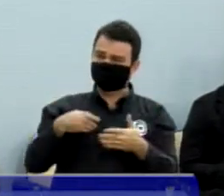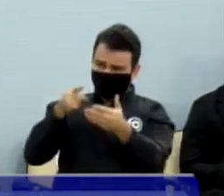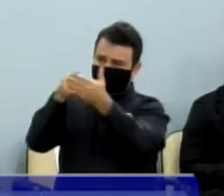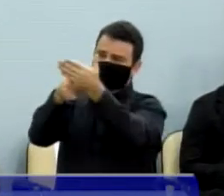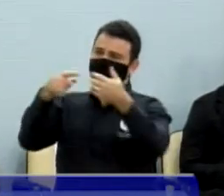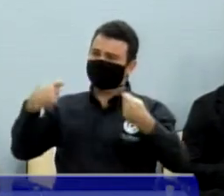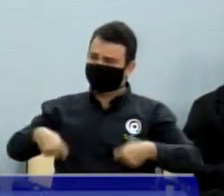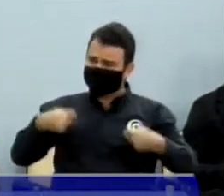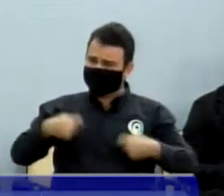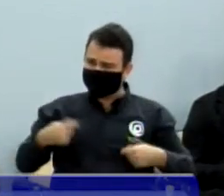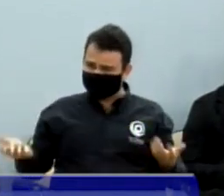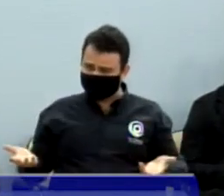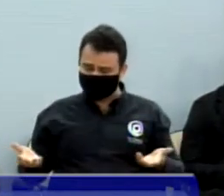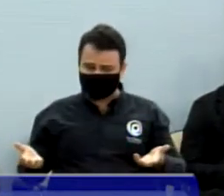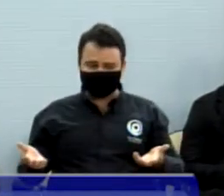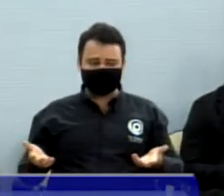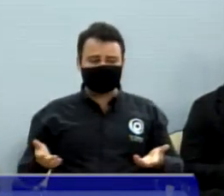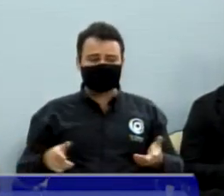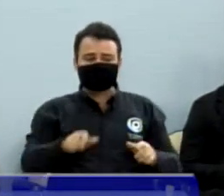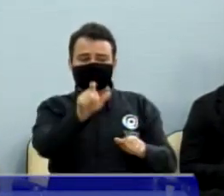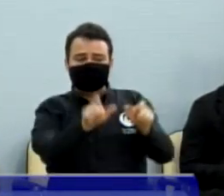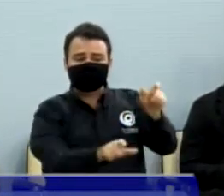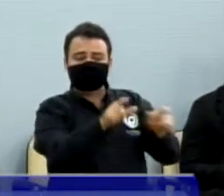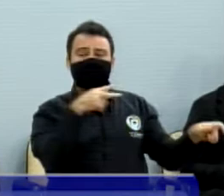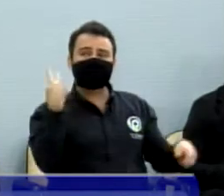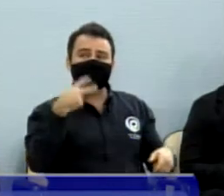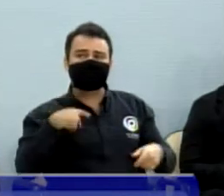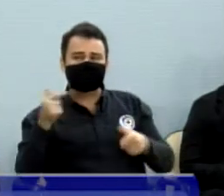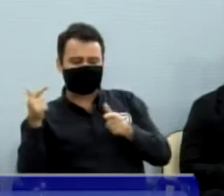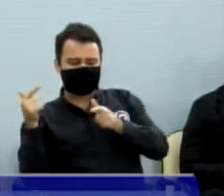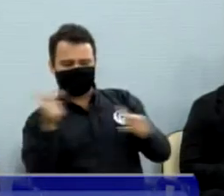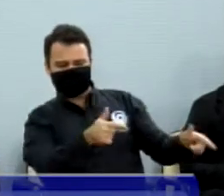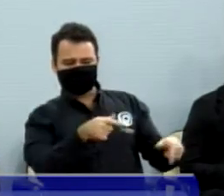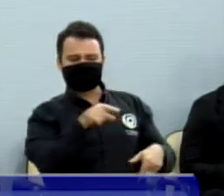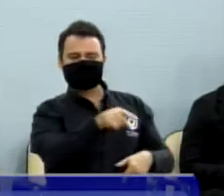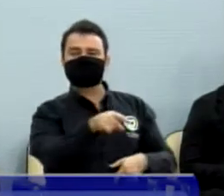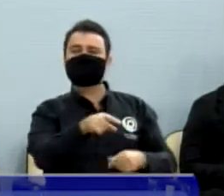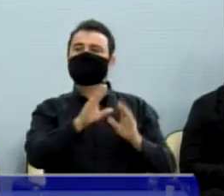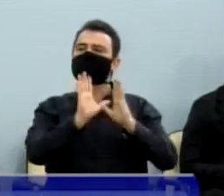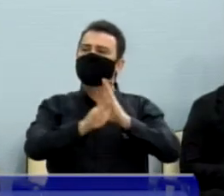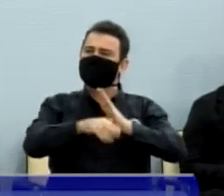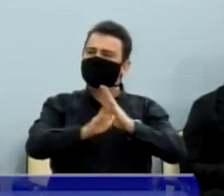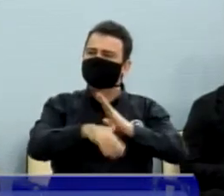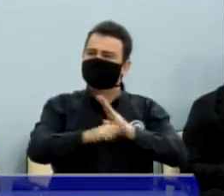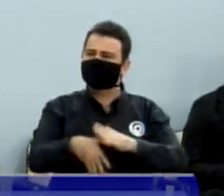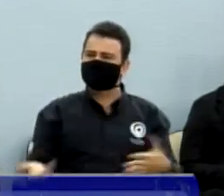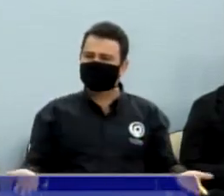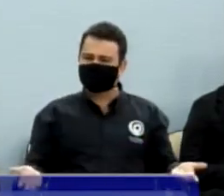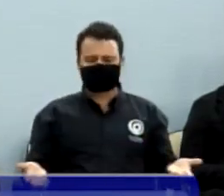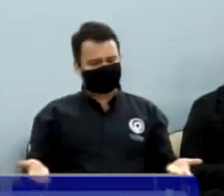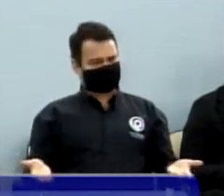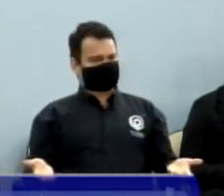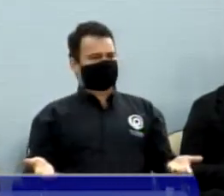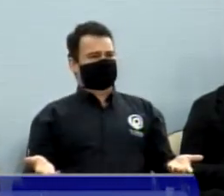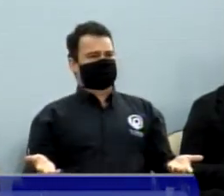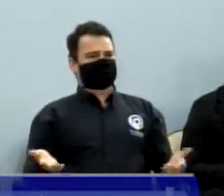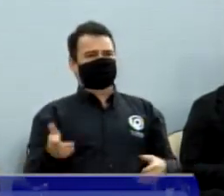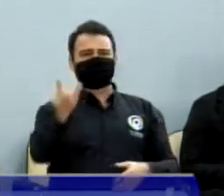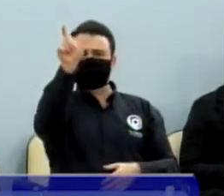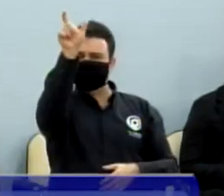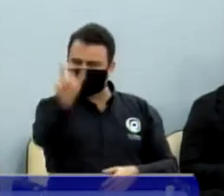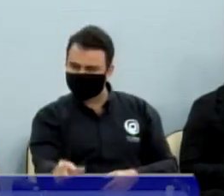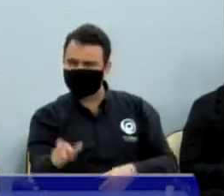chamar de ladrão, se valer do anonimato. Muito provavelmente ele é pior, não que os 17 aqui, muito pior que os 40